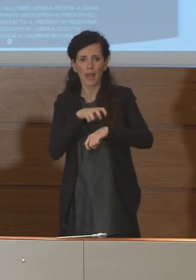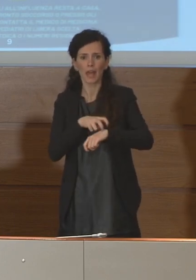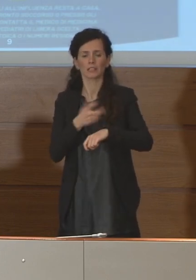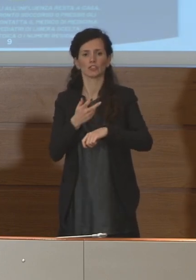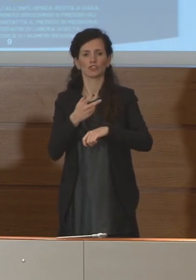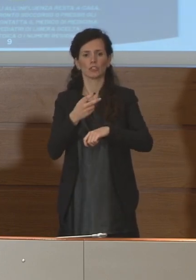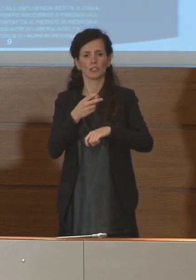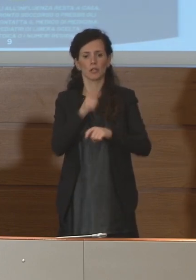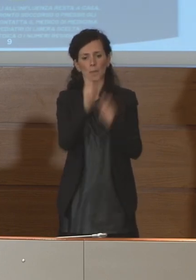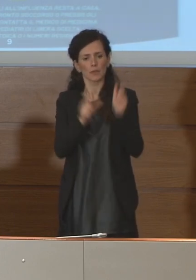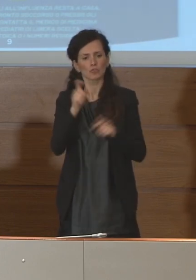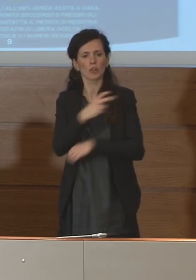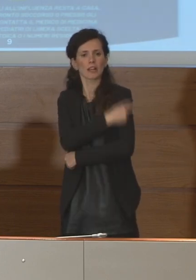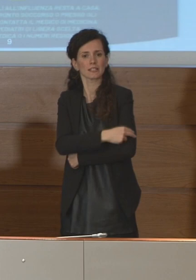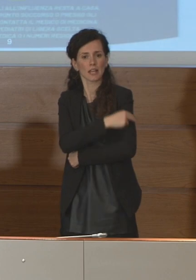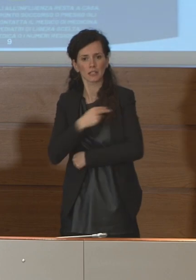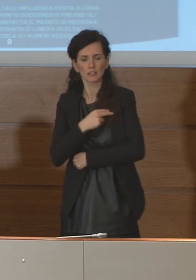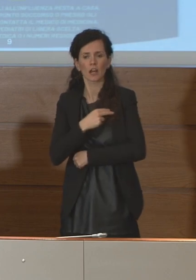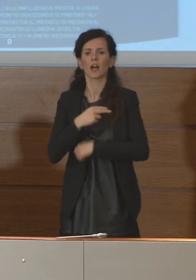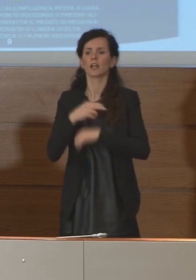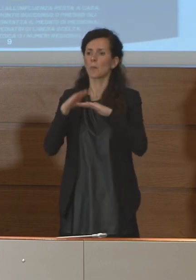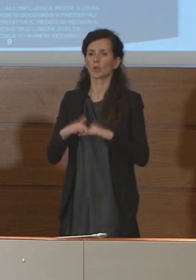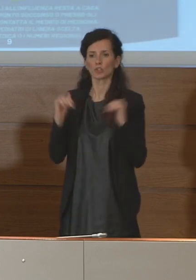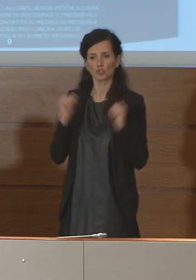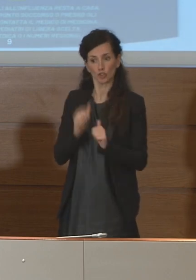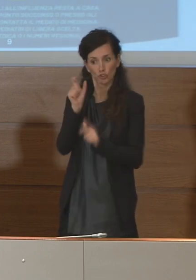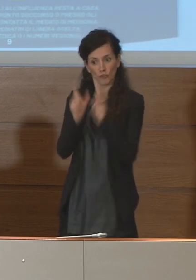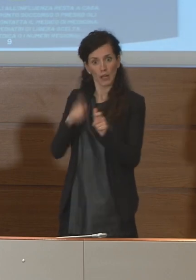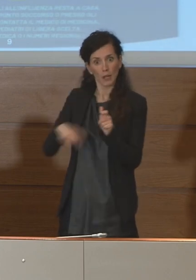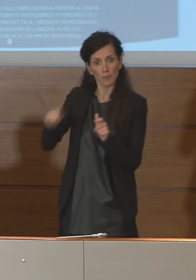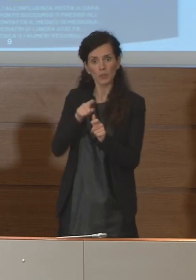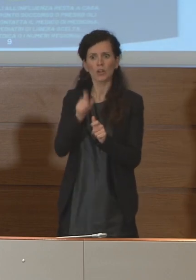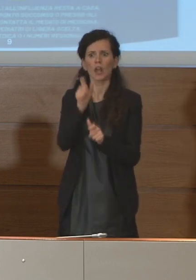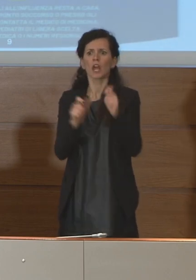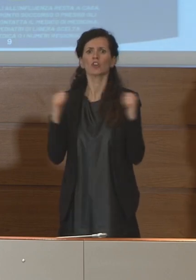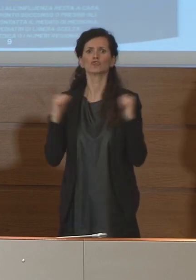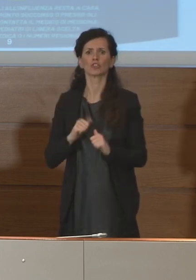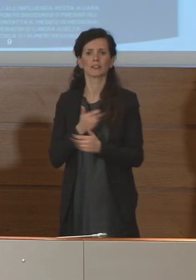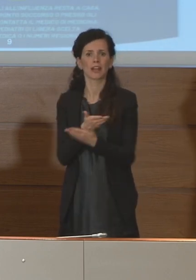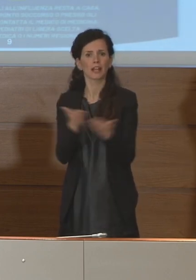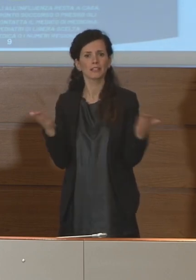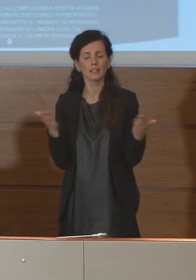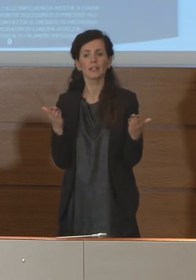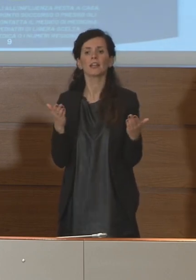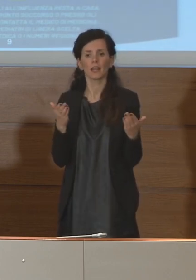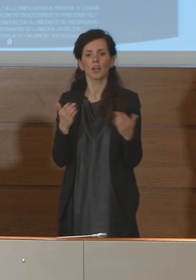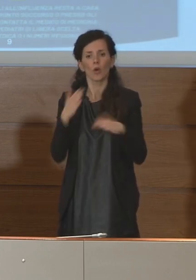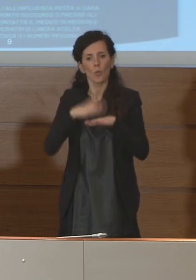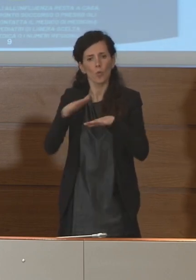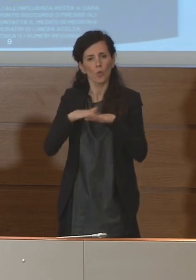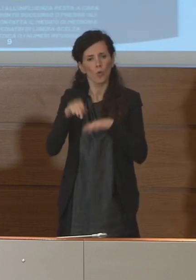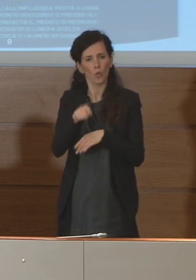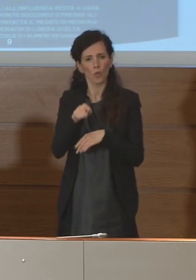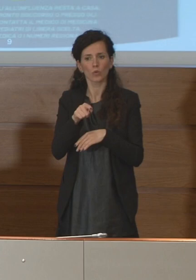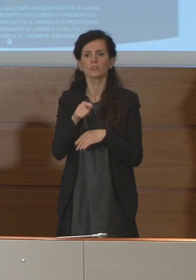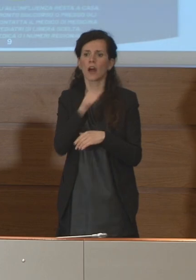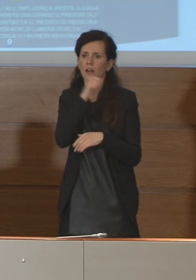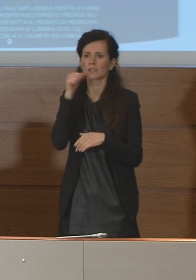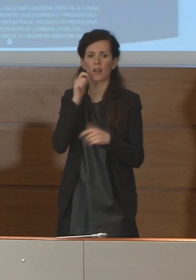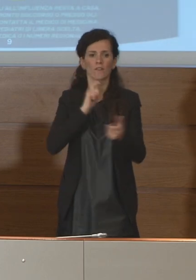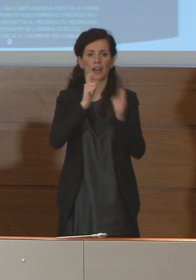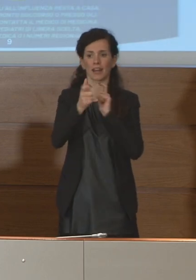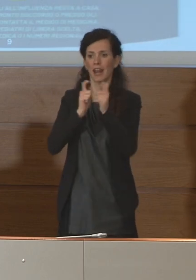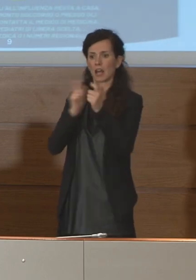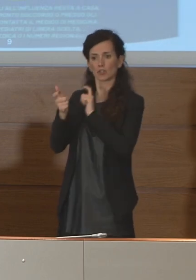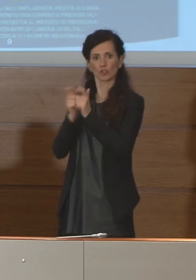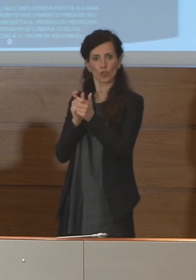operatori di protezione civile e ai cittadini di potersi relazionare in condizioni di sicurezza